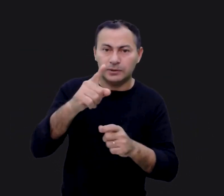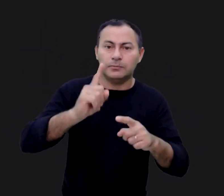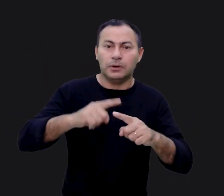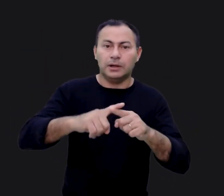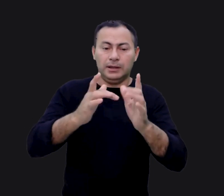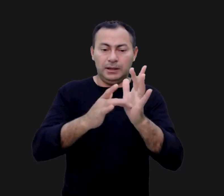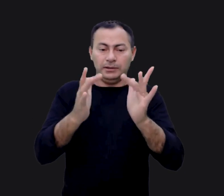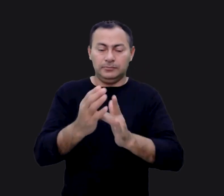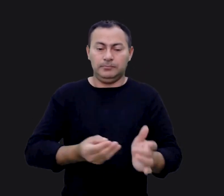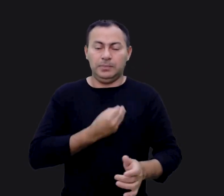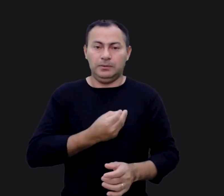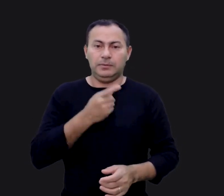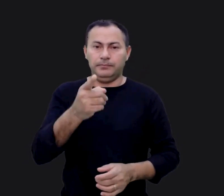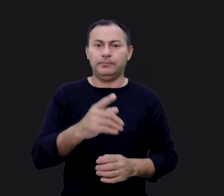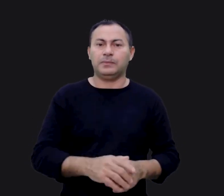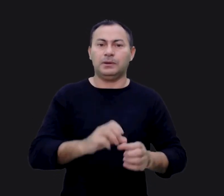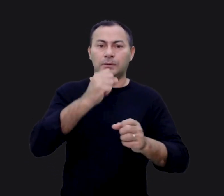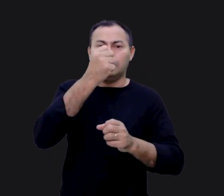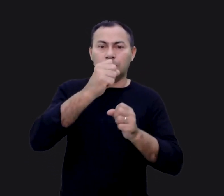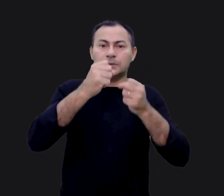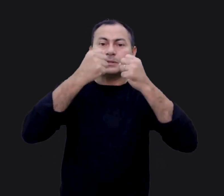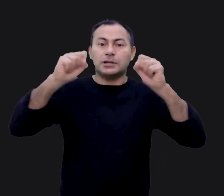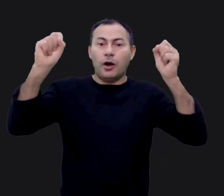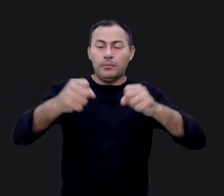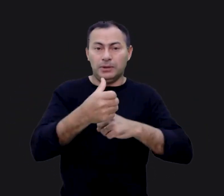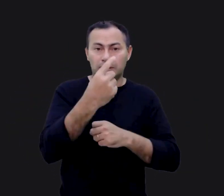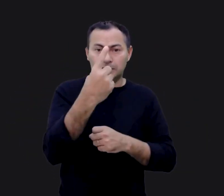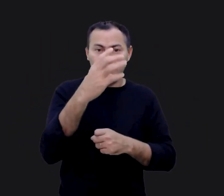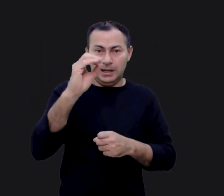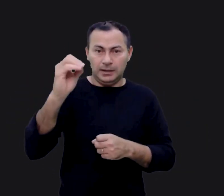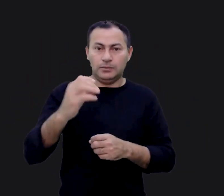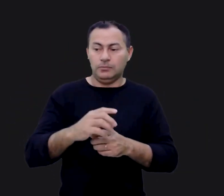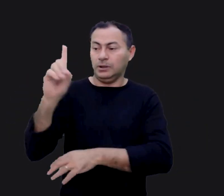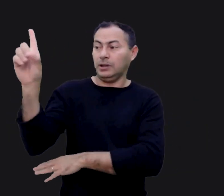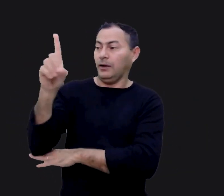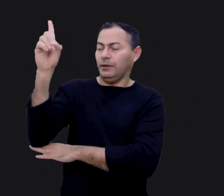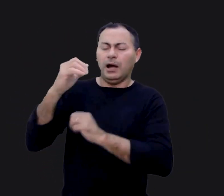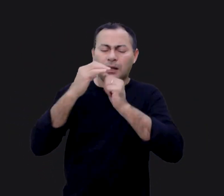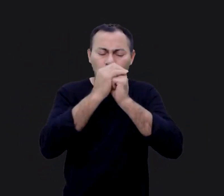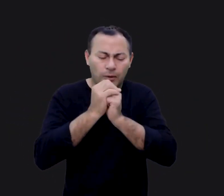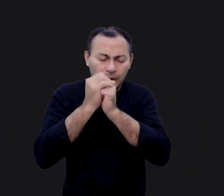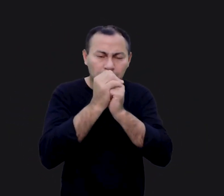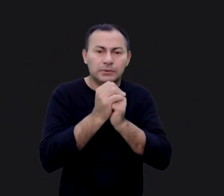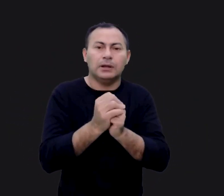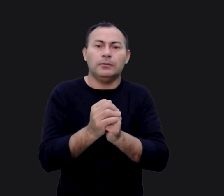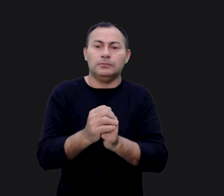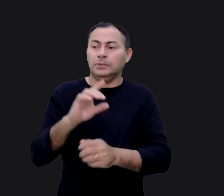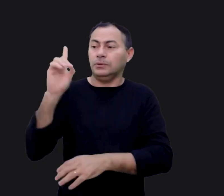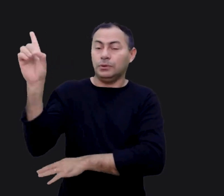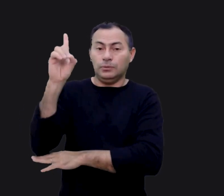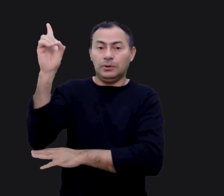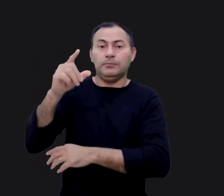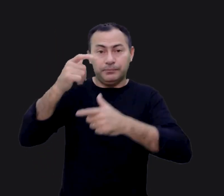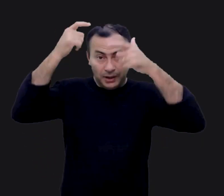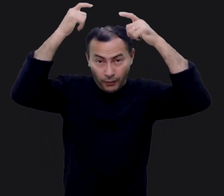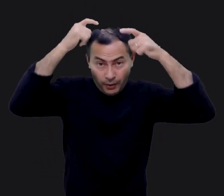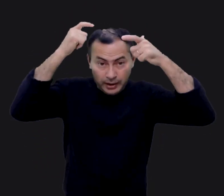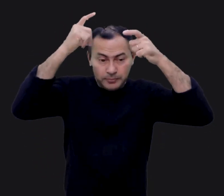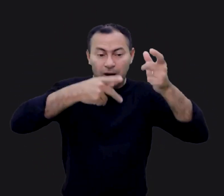você, porque Cristo vive em você. No Salmo 100, Davi, que era um grande adorador e que era ele mesmo um rei, disse que